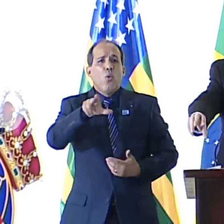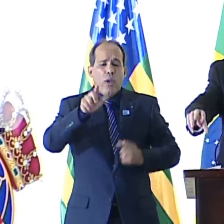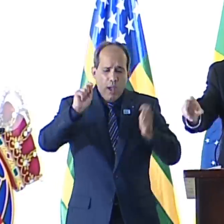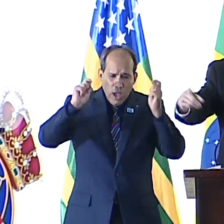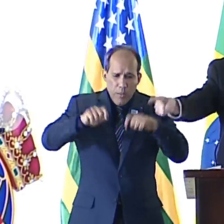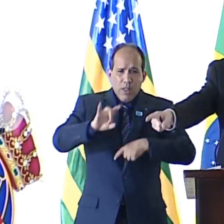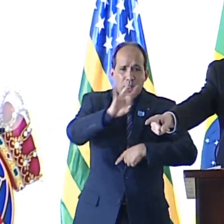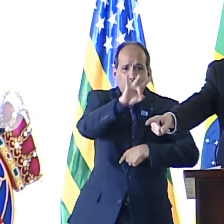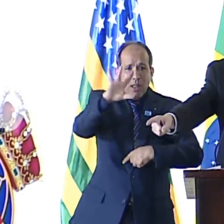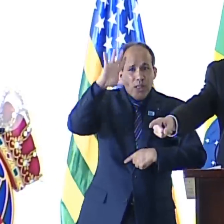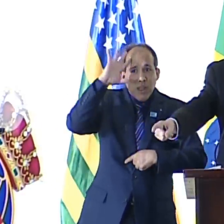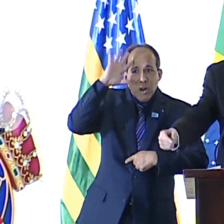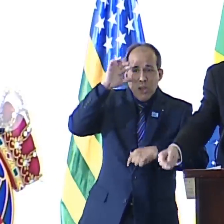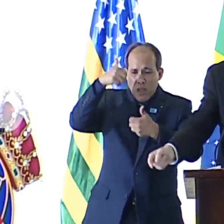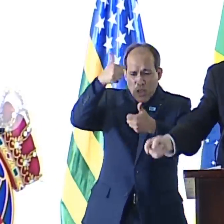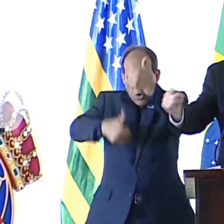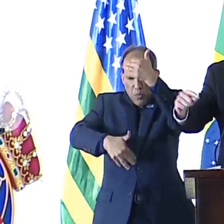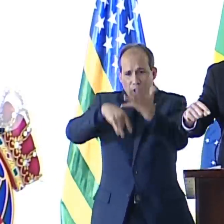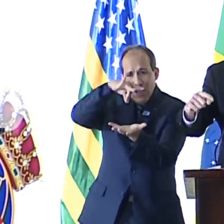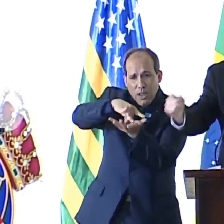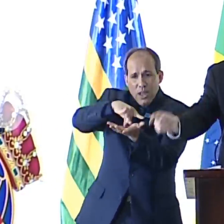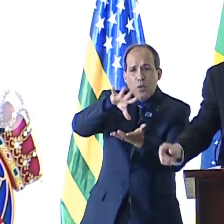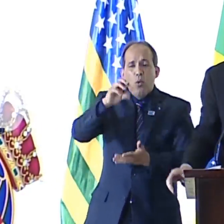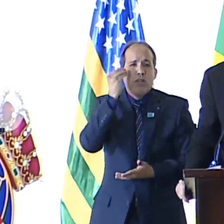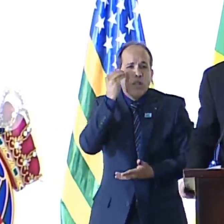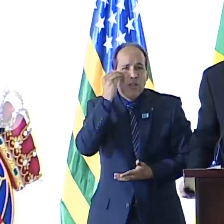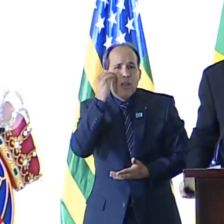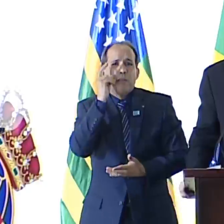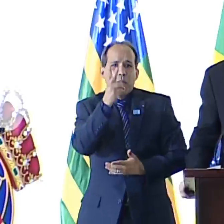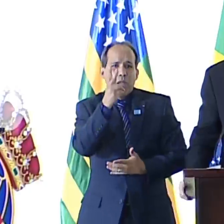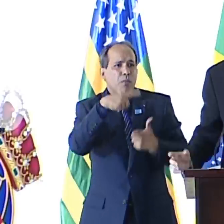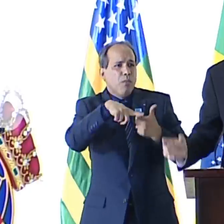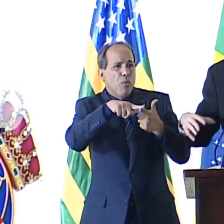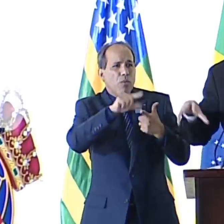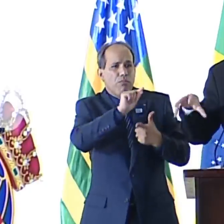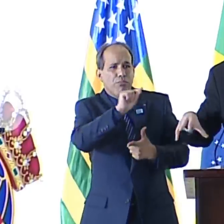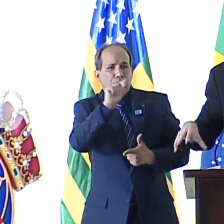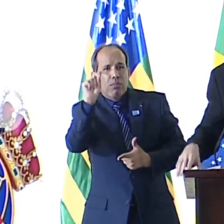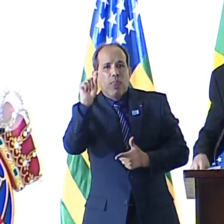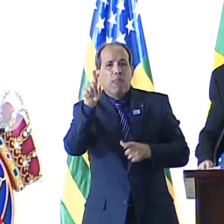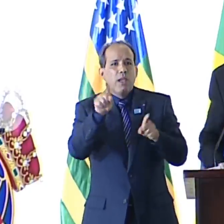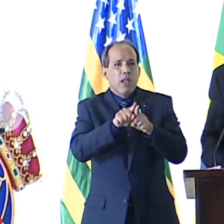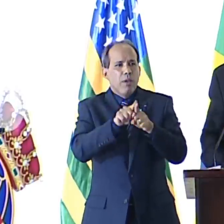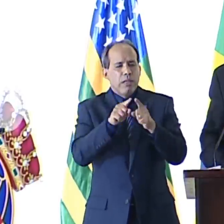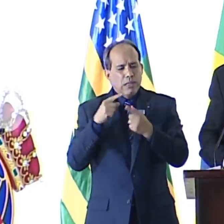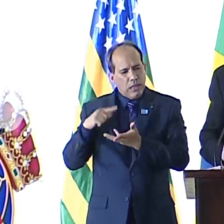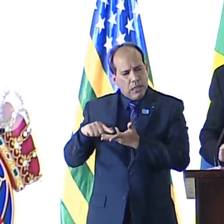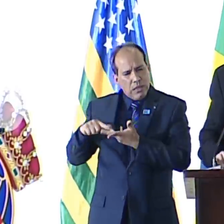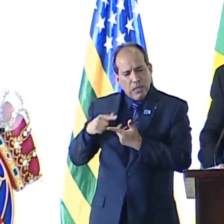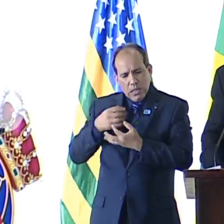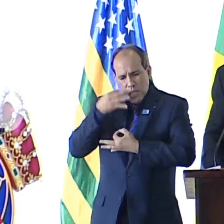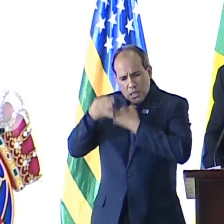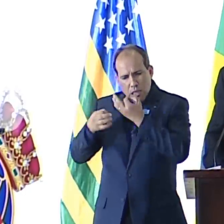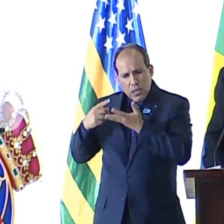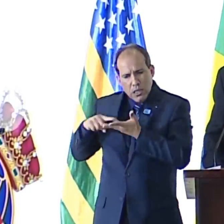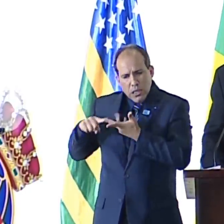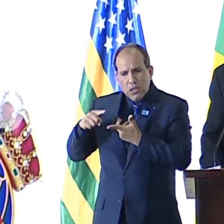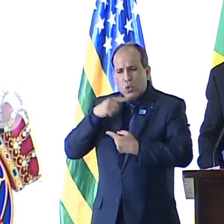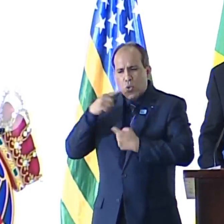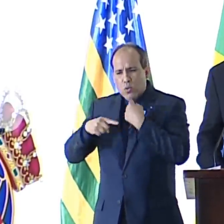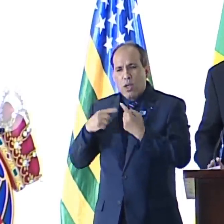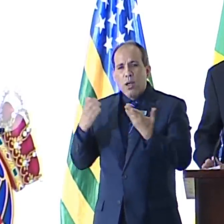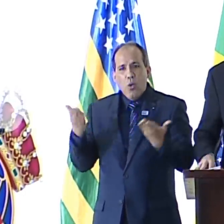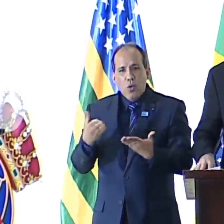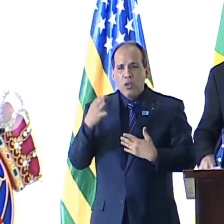de cada teoria de explicar a realidade, sendo testada diante dos fatos e permanentemente sujeita a questionamentos. Não. Hoje,